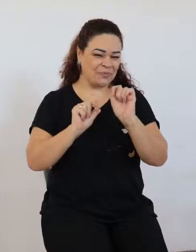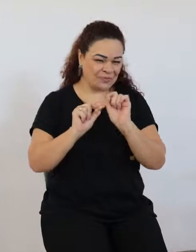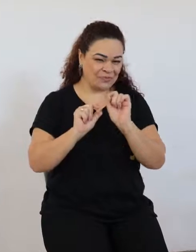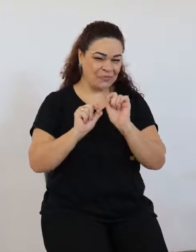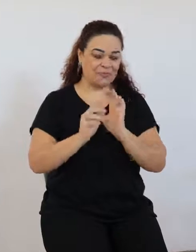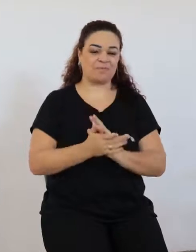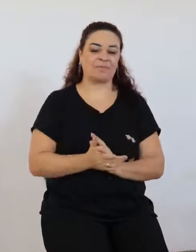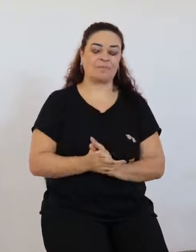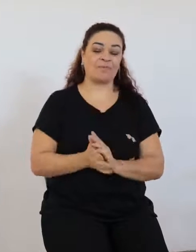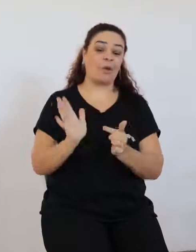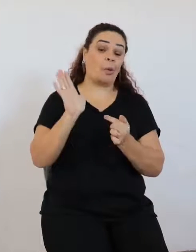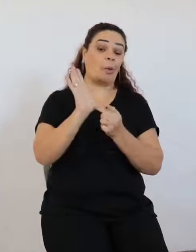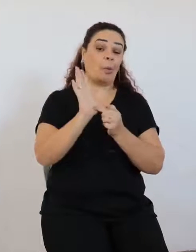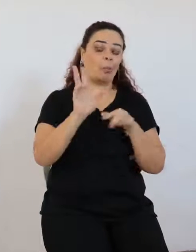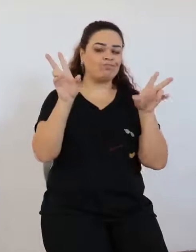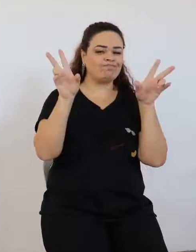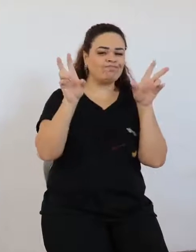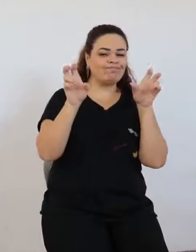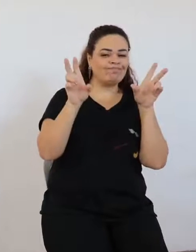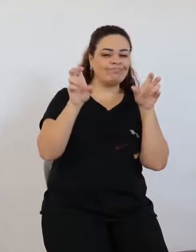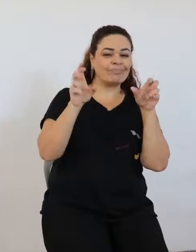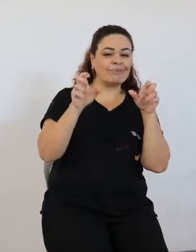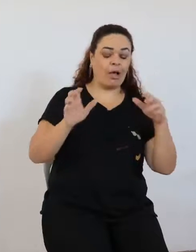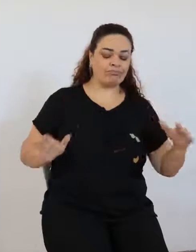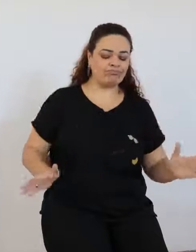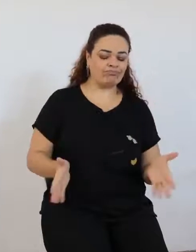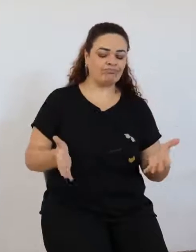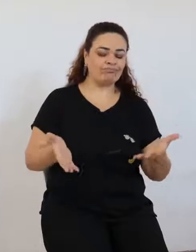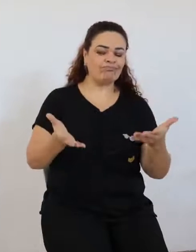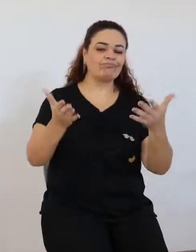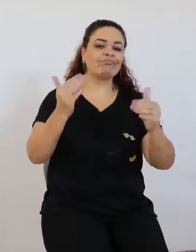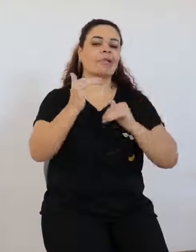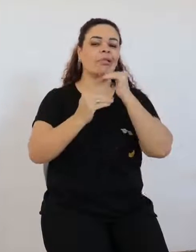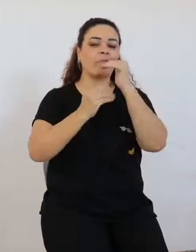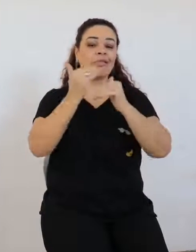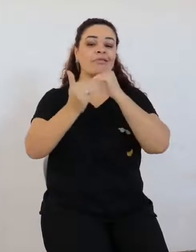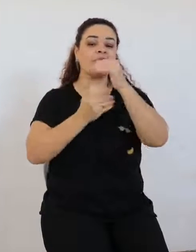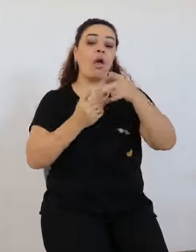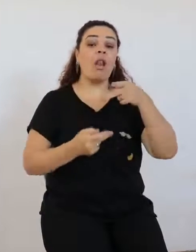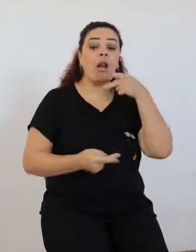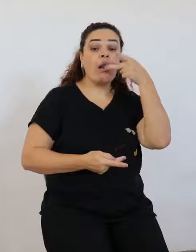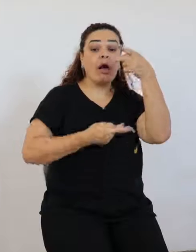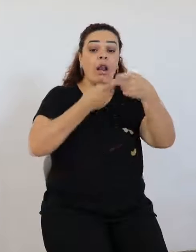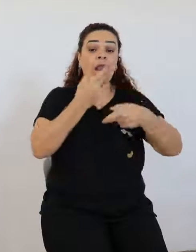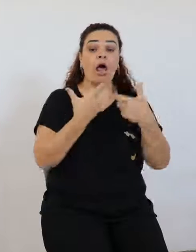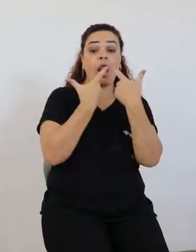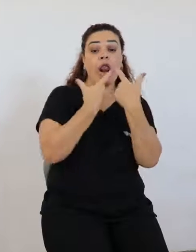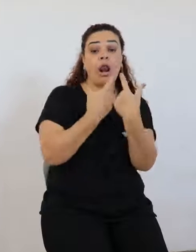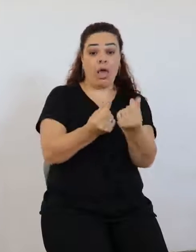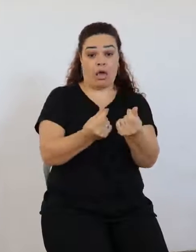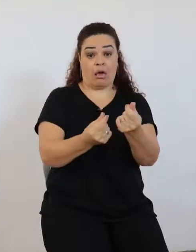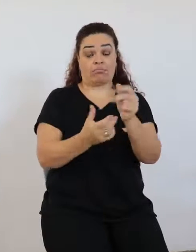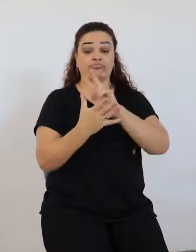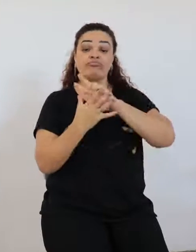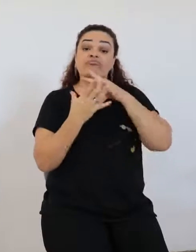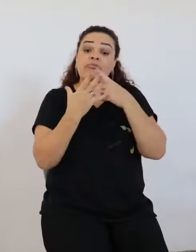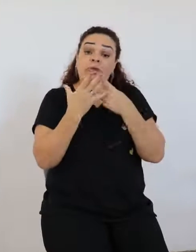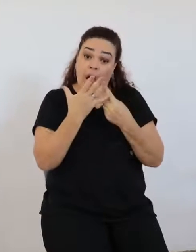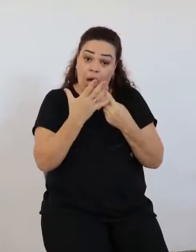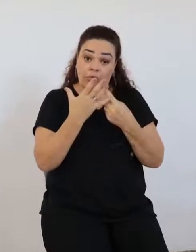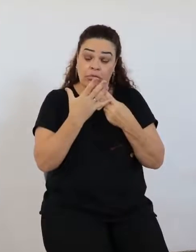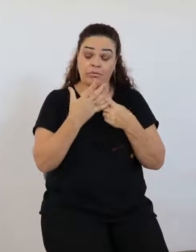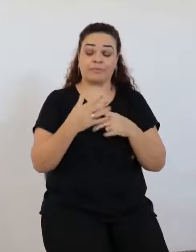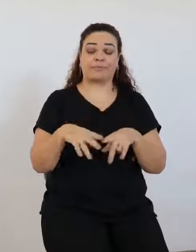aspectos que acaba influenciando o atraso no desenvolvimento da fala e da linguagem, a importância da audição.